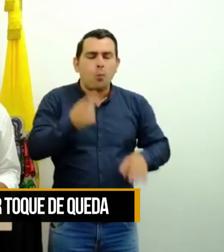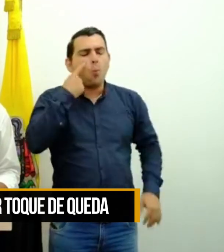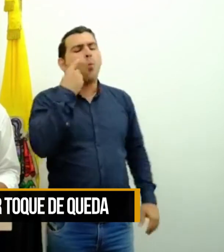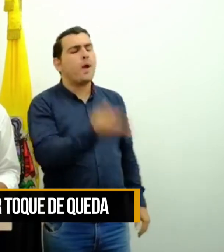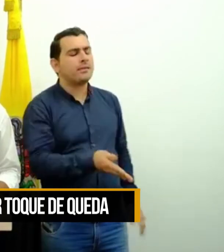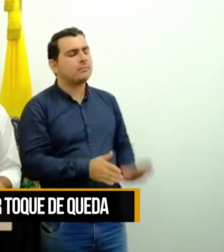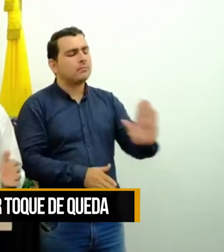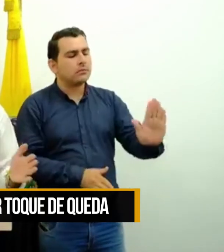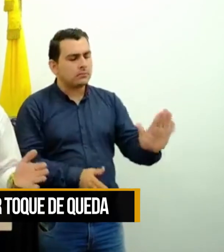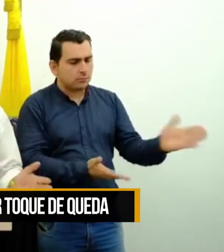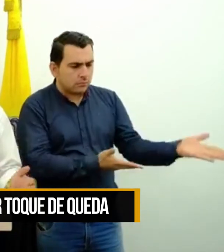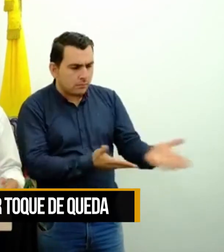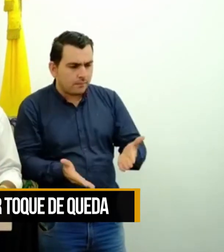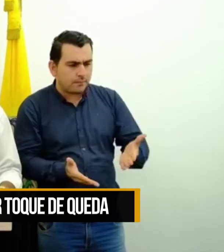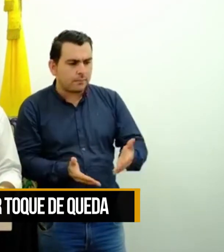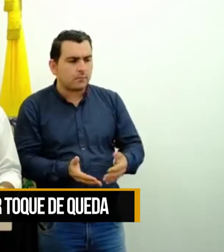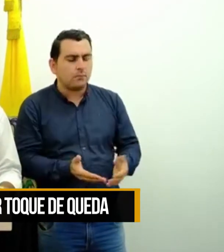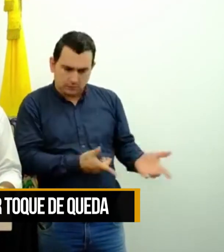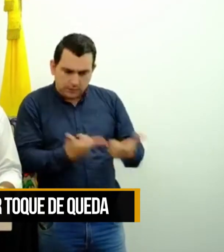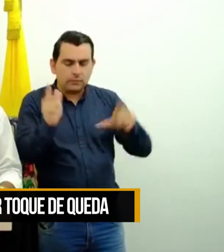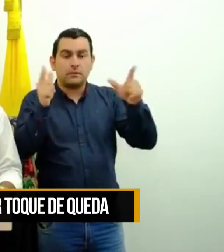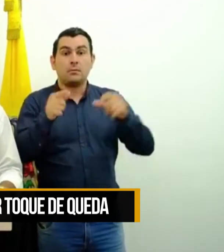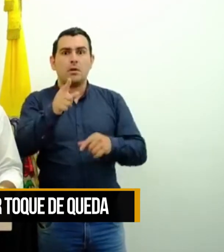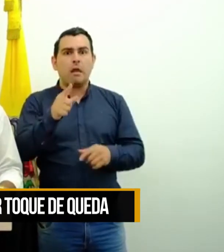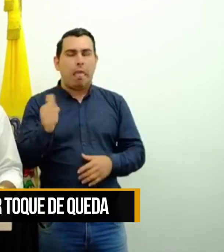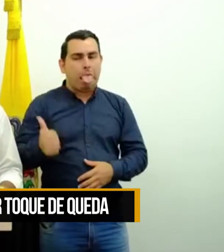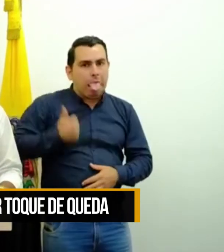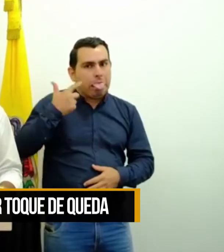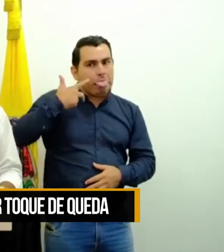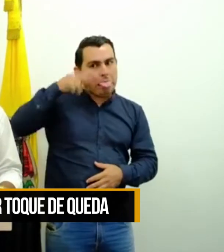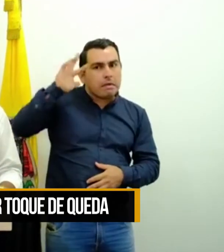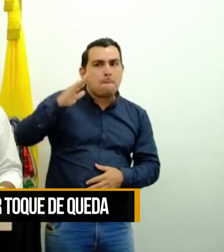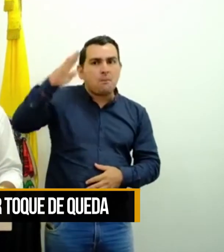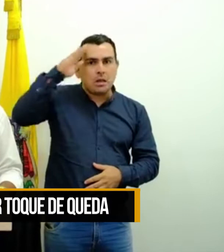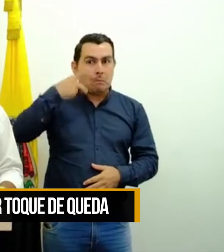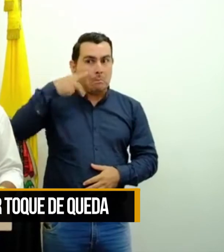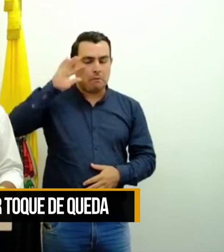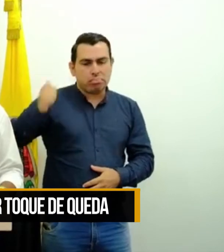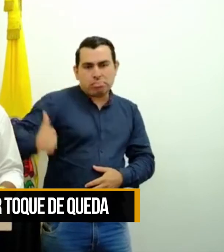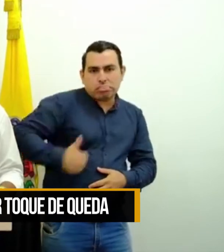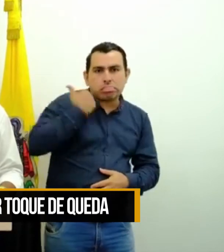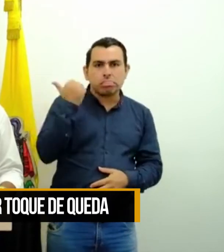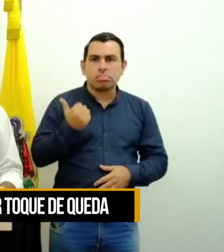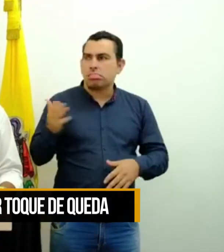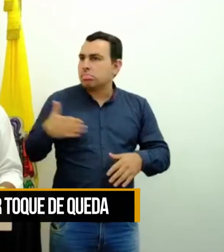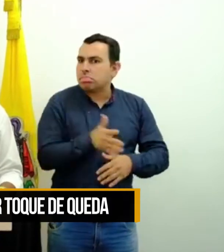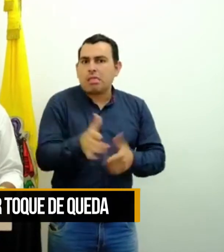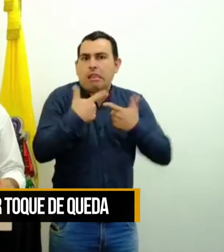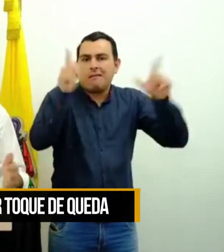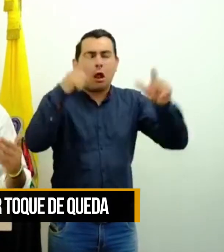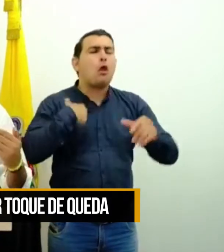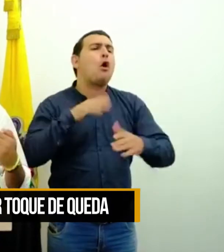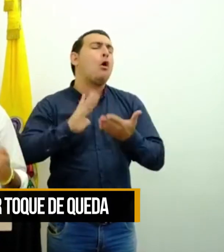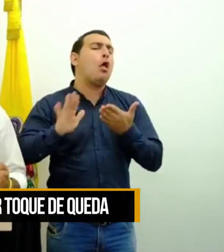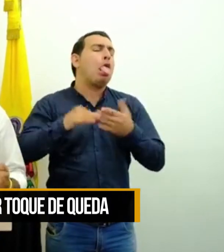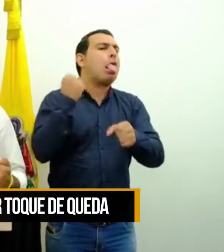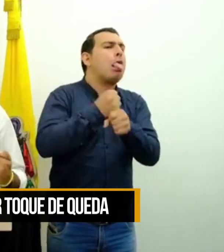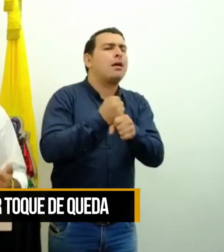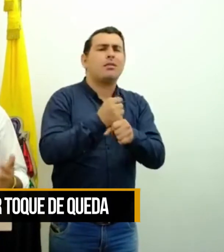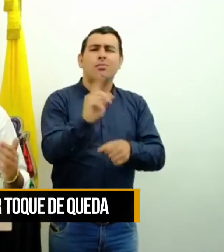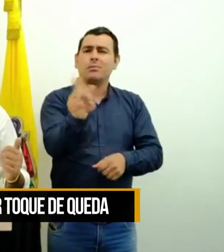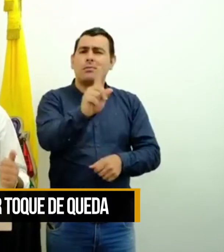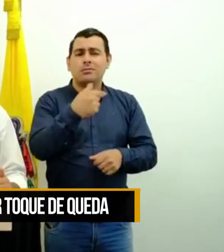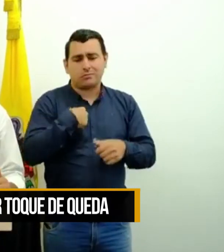simulacro, pero no abusemos de ello. No engañemos a la policía, no engañemos a las autoridades, porque es engañarnos